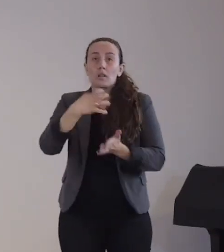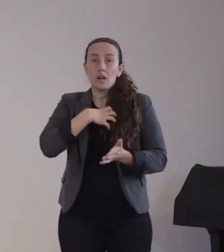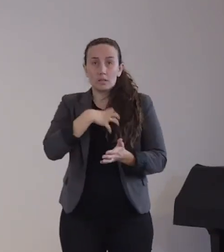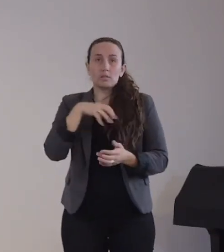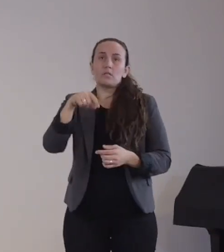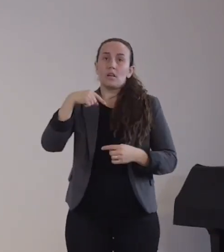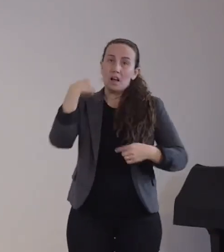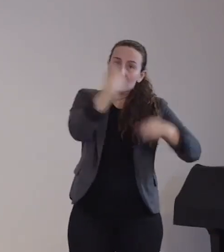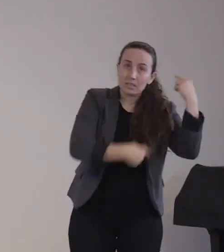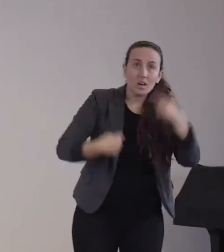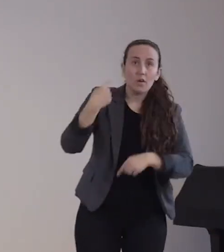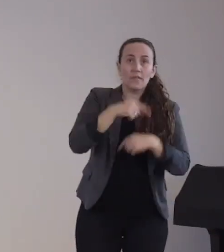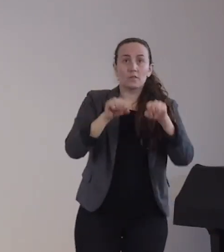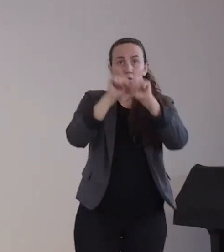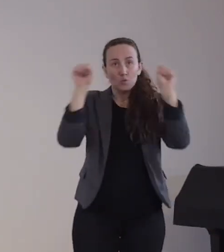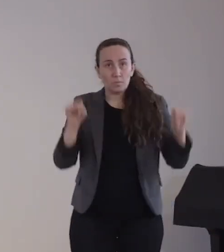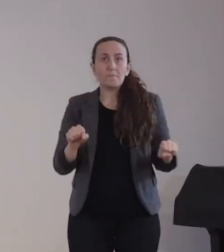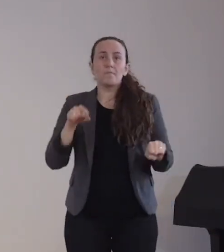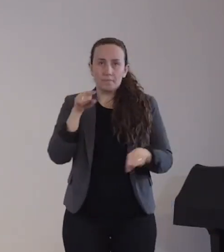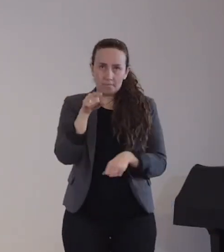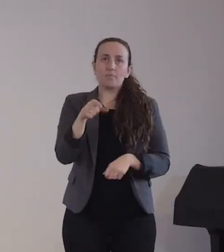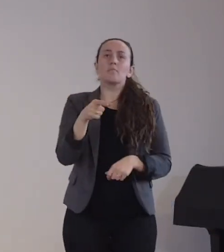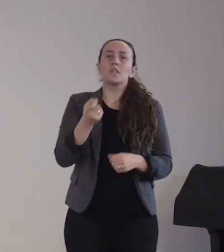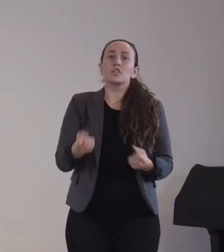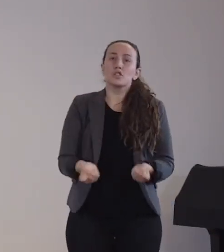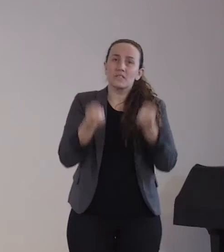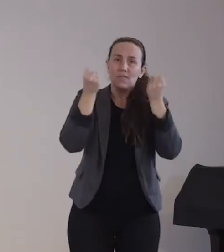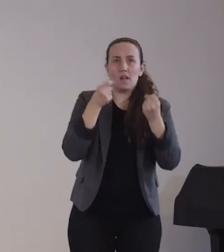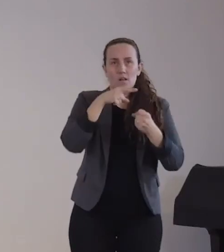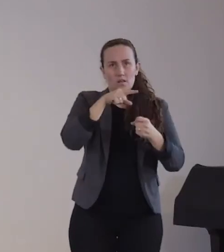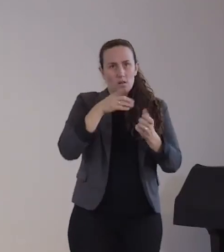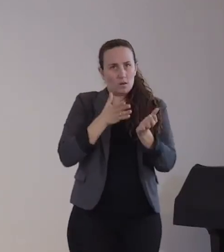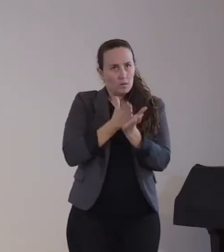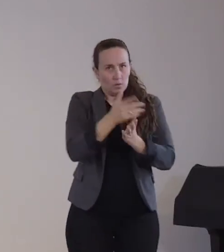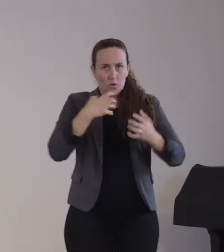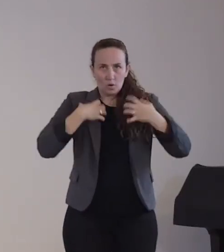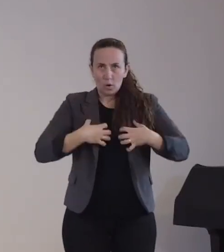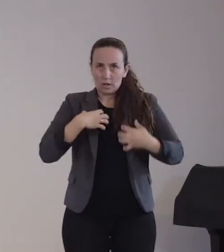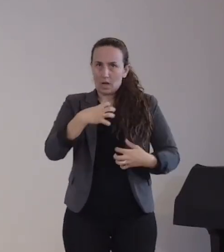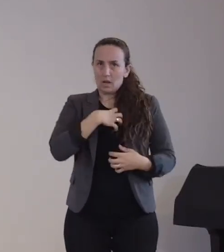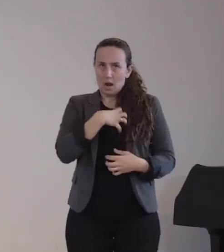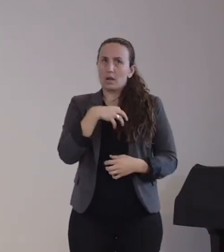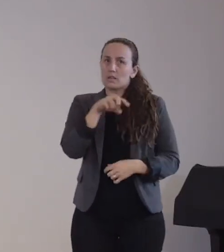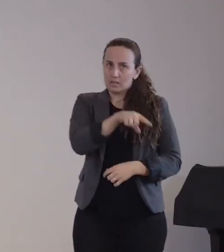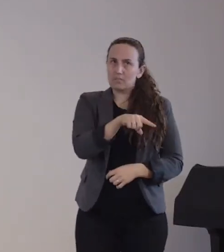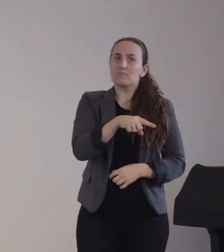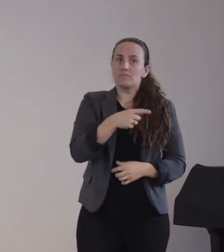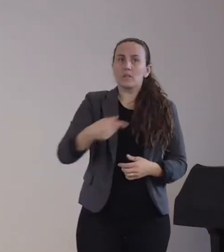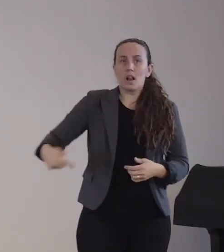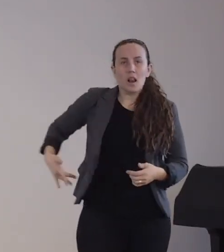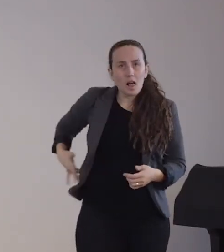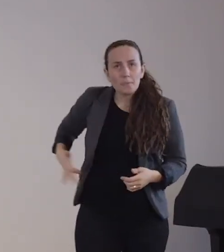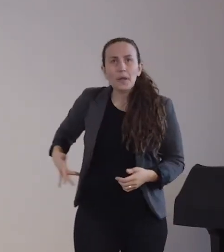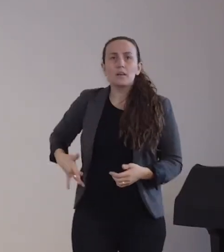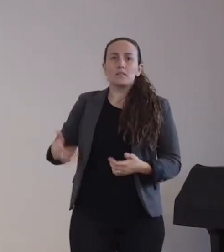schwere chronische Lungenerkrankungen, Nieren- und Lebererkrankungen und auch der Diabetes mellitus als ein